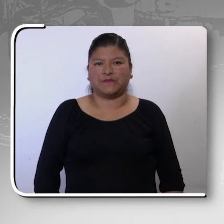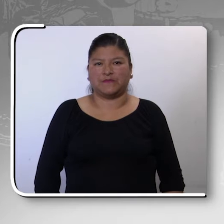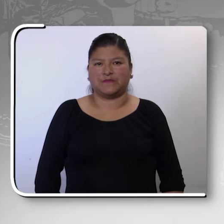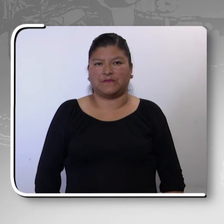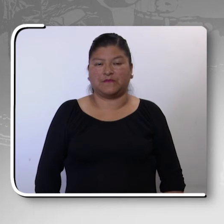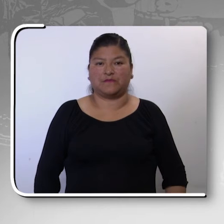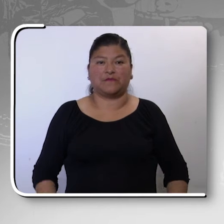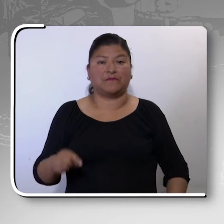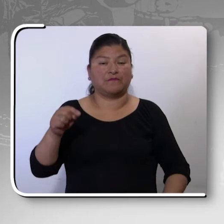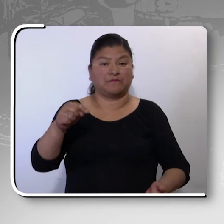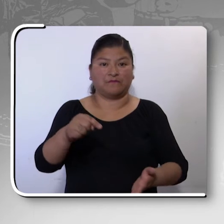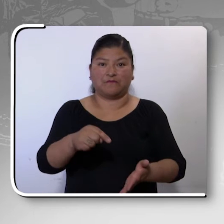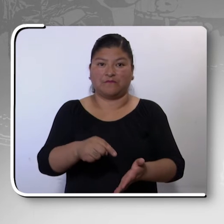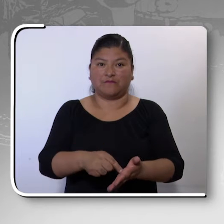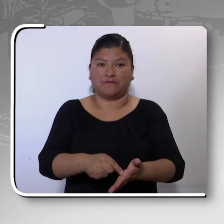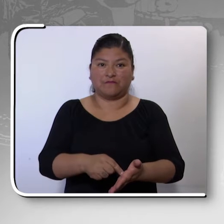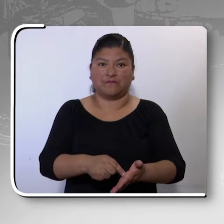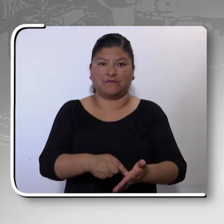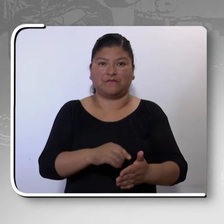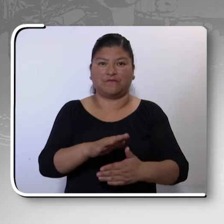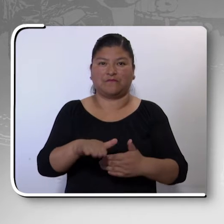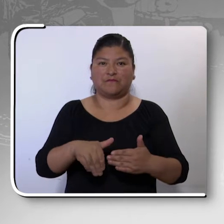lo laboral,